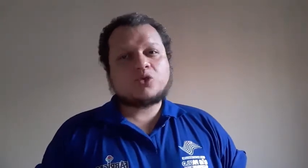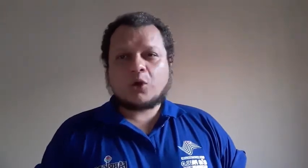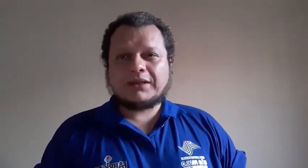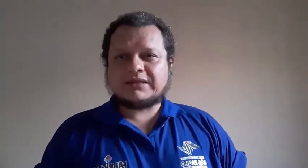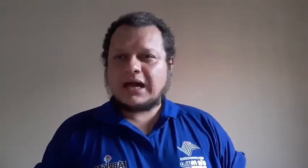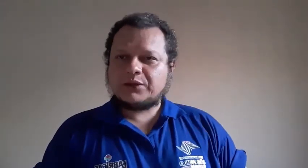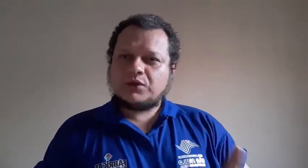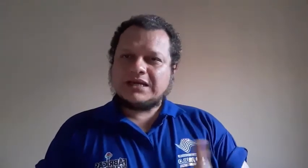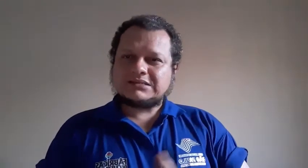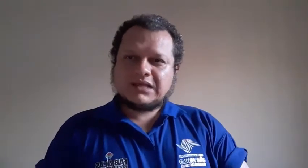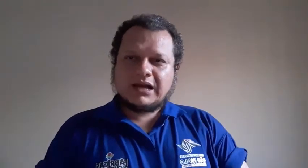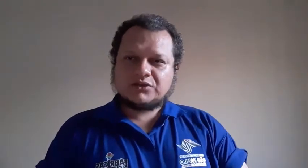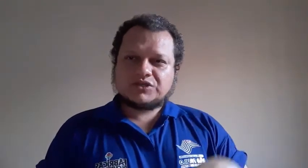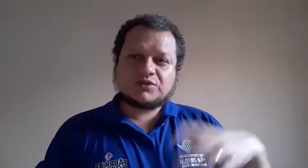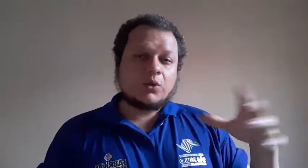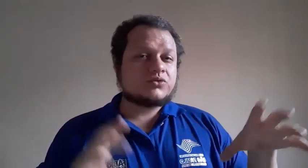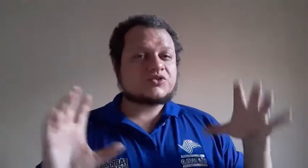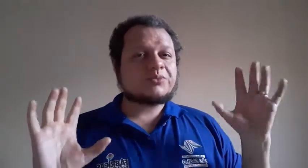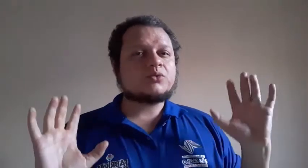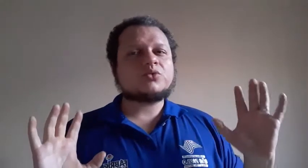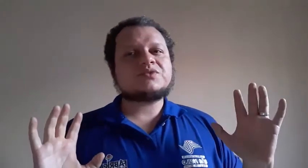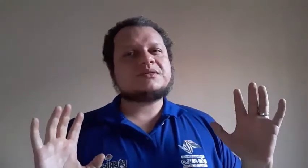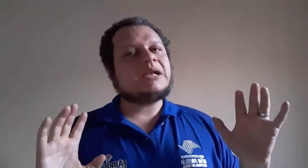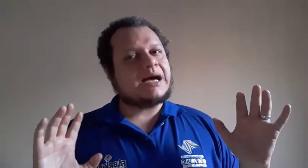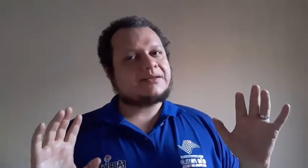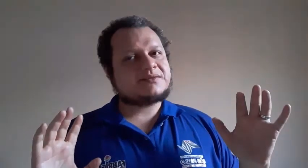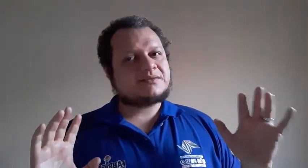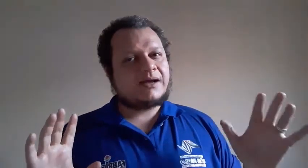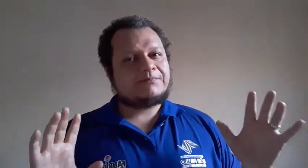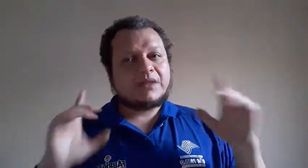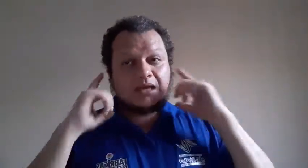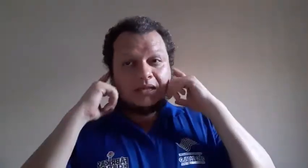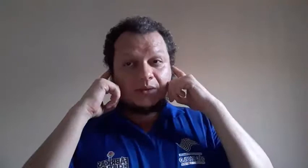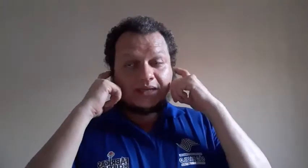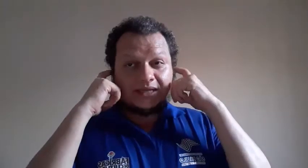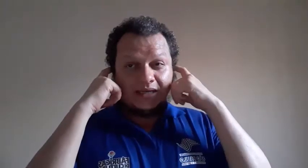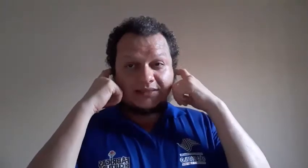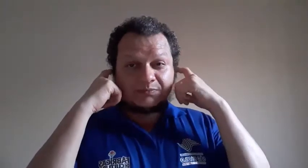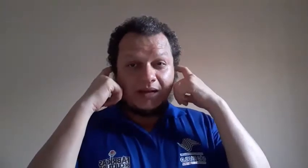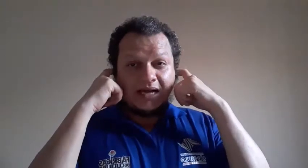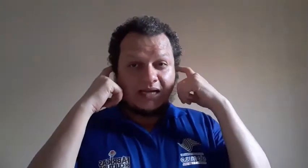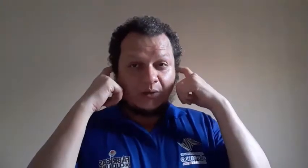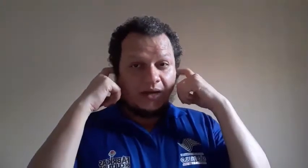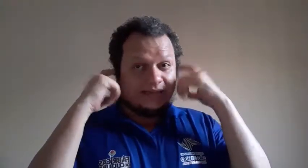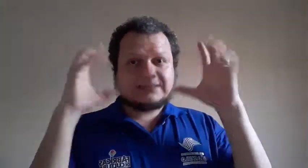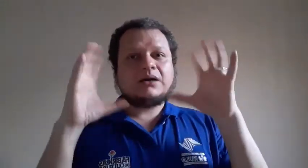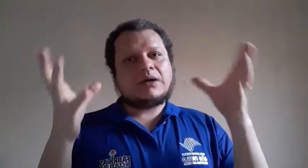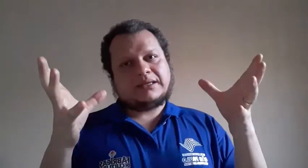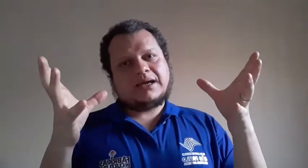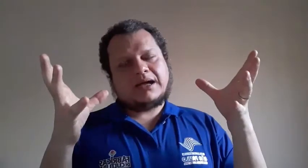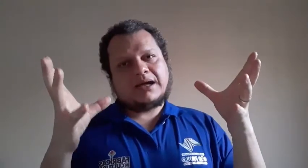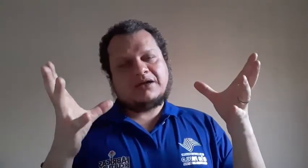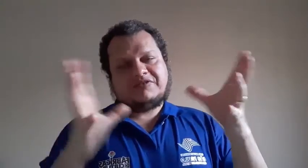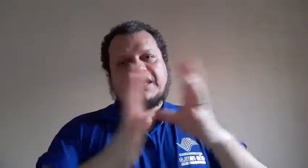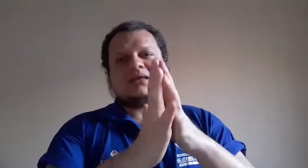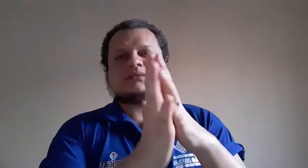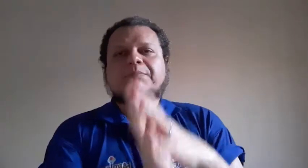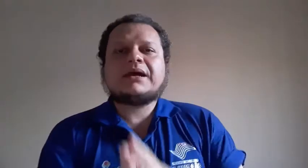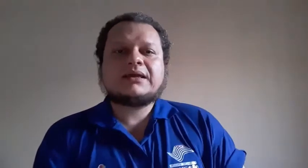documentário, sites e outros produtos similares. Então aqui eles pagam, eles dão aí a referência para que